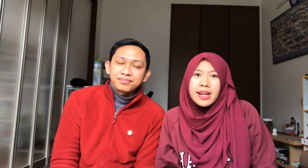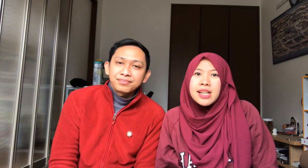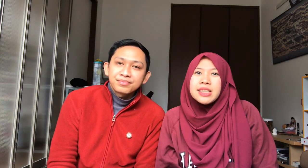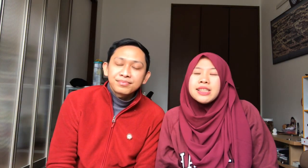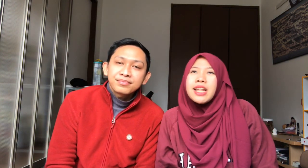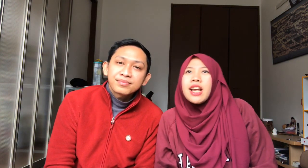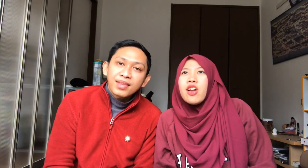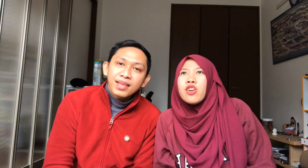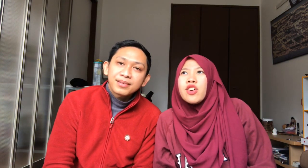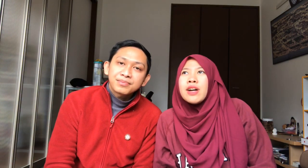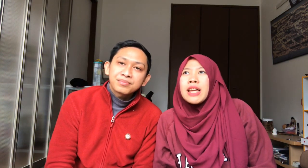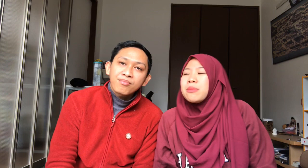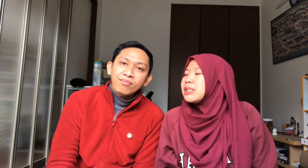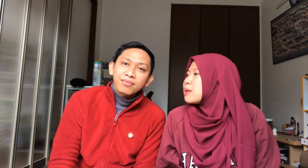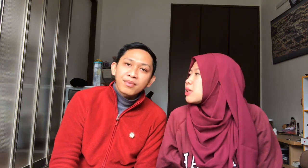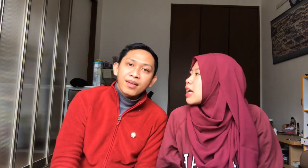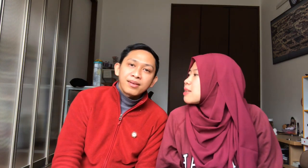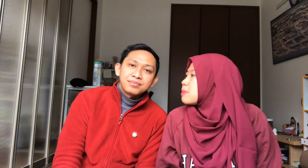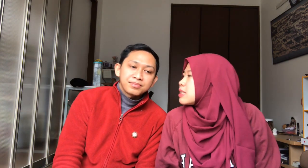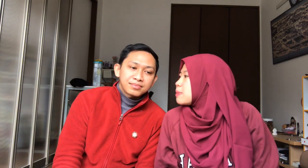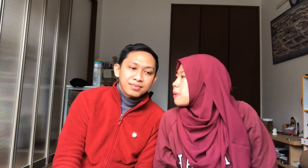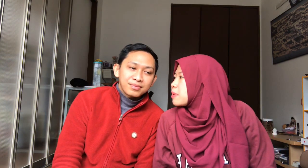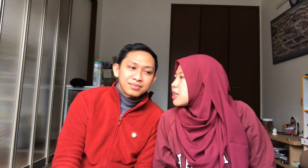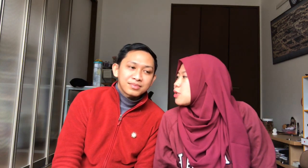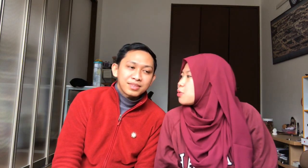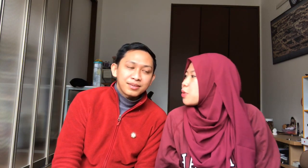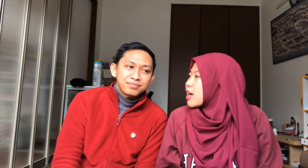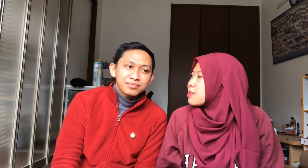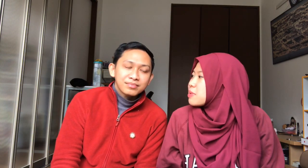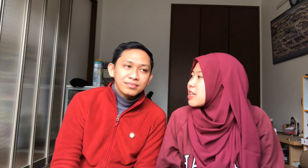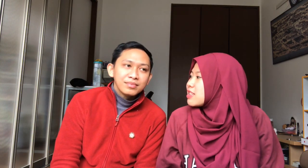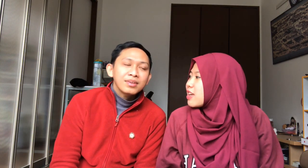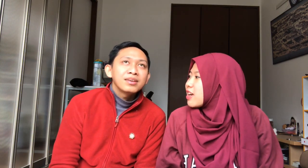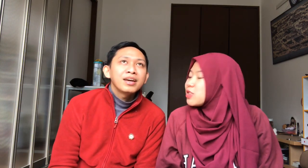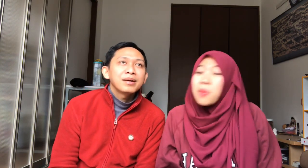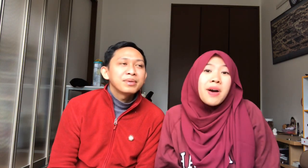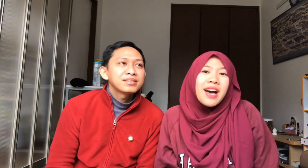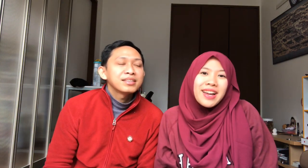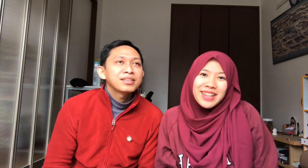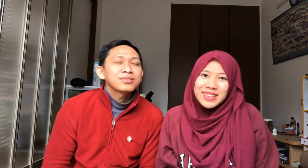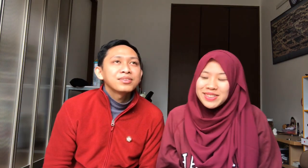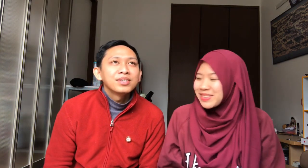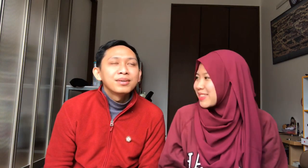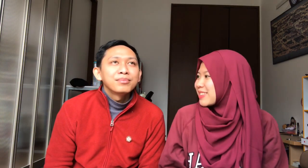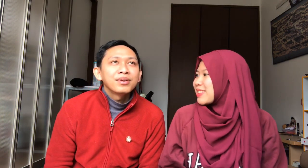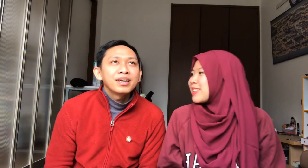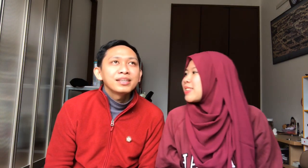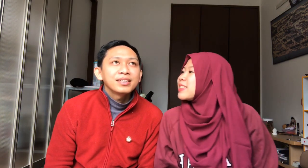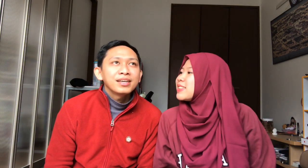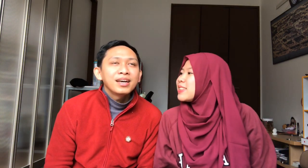Jadi kalau lagi belajar kelas bahasa Jepang Biasanya disuruh ya sama Sensei Iya Biasanya itu mulainya